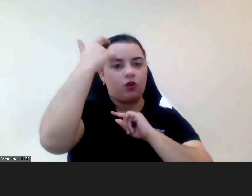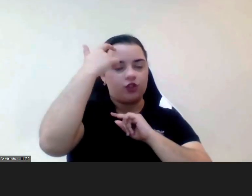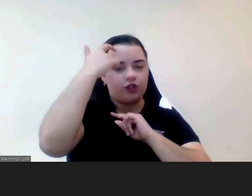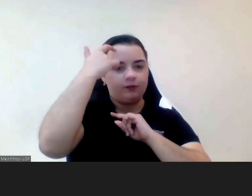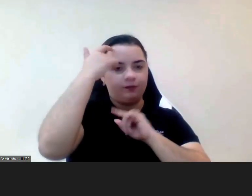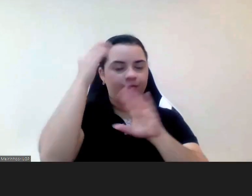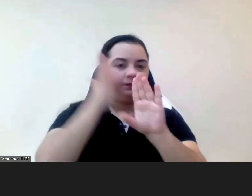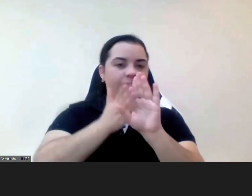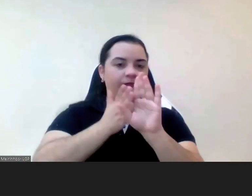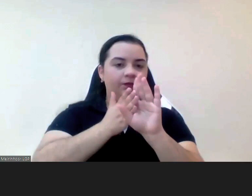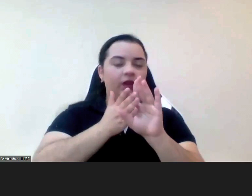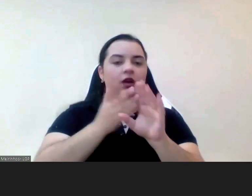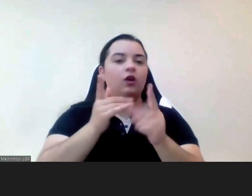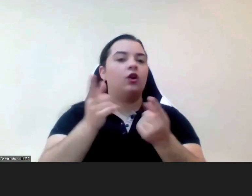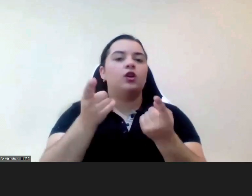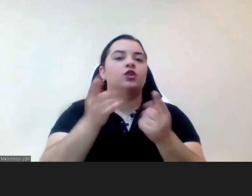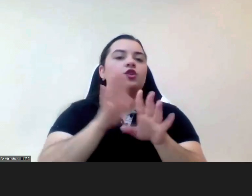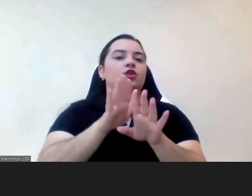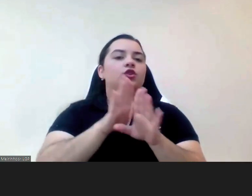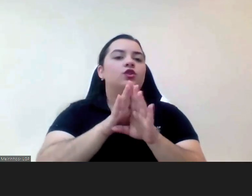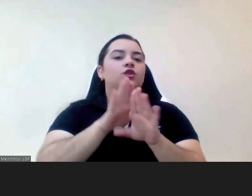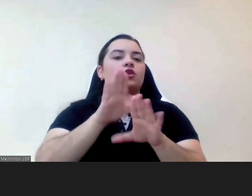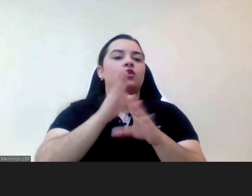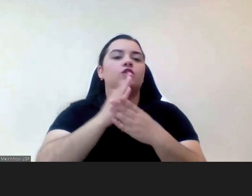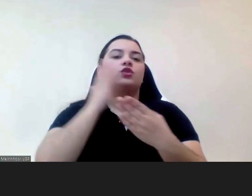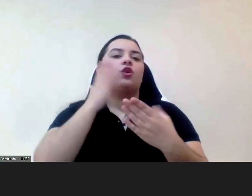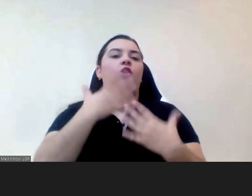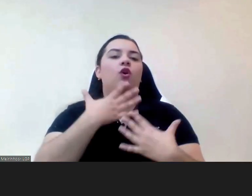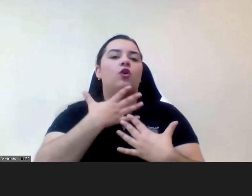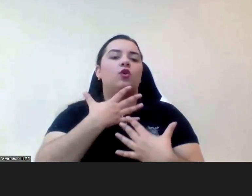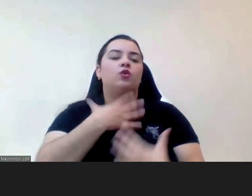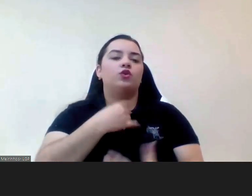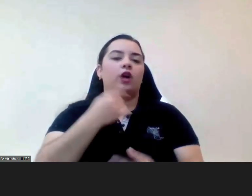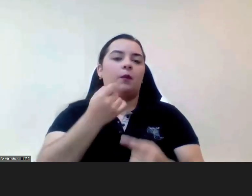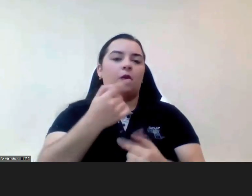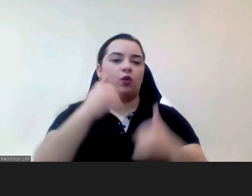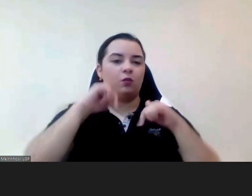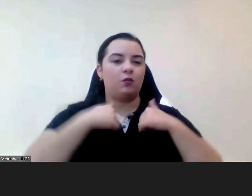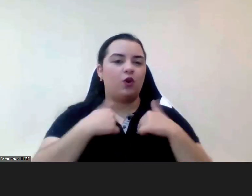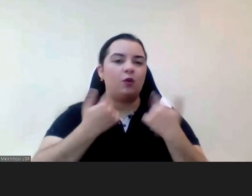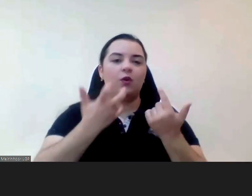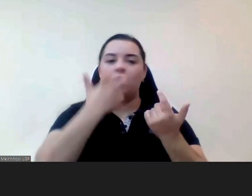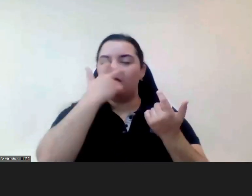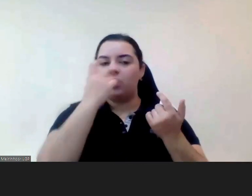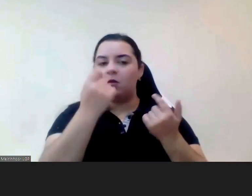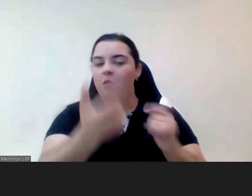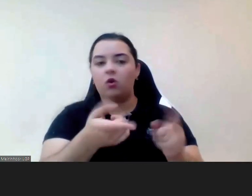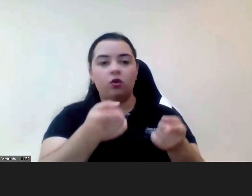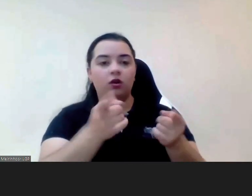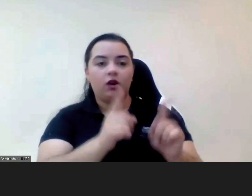baixa autoestima não é só baixa curiosidade porque as pessoas têm as crianças têm receio de ser